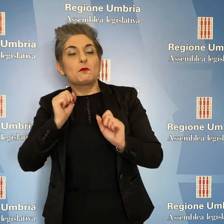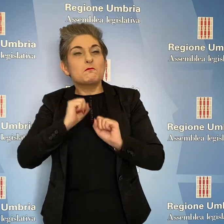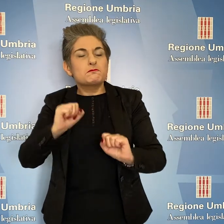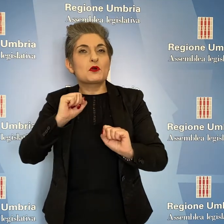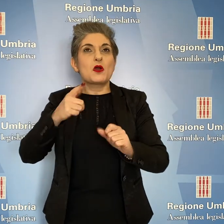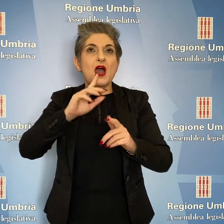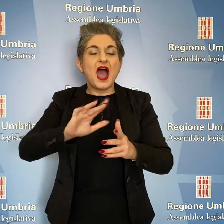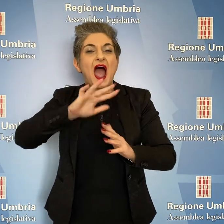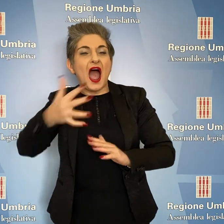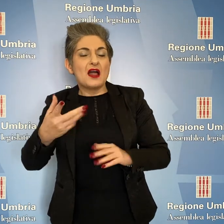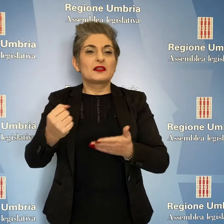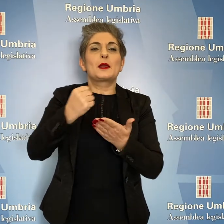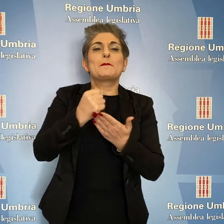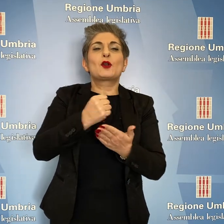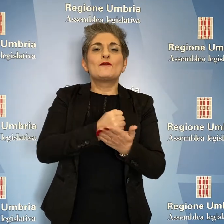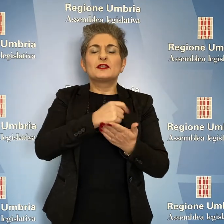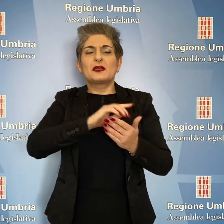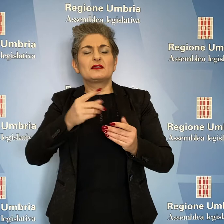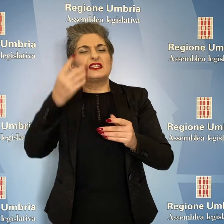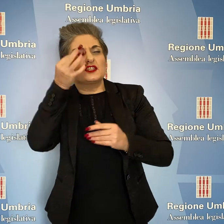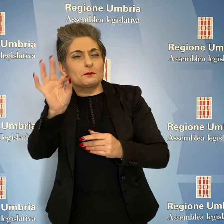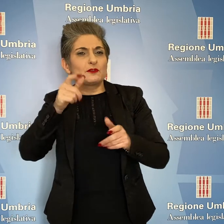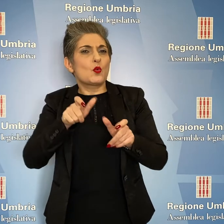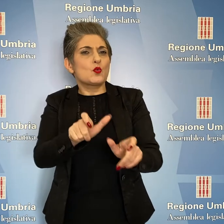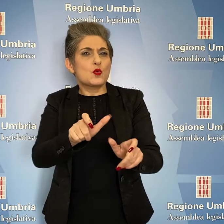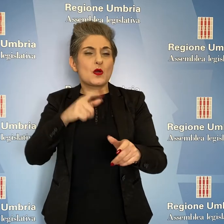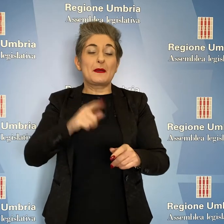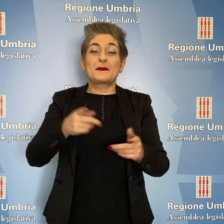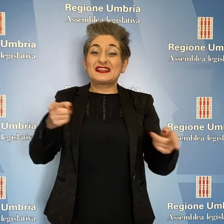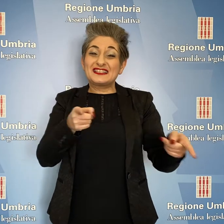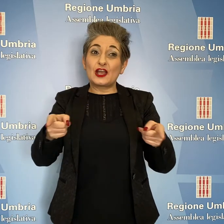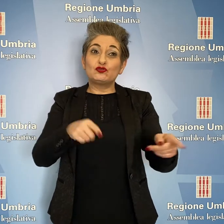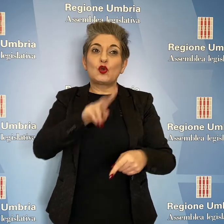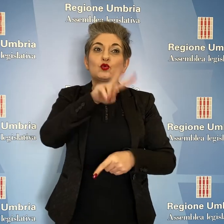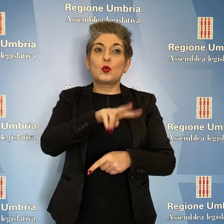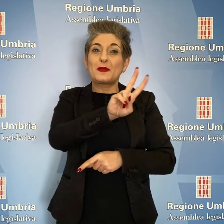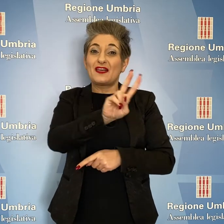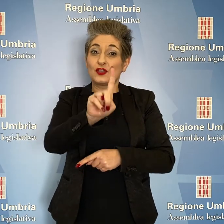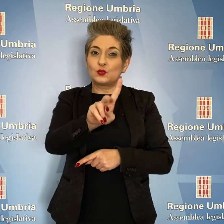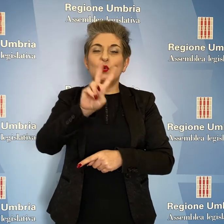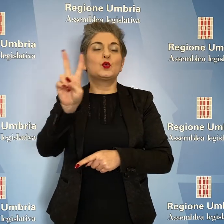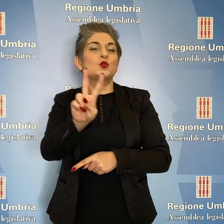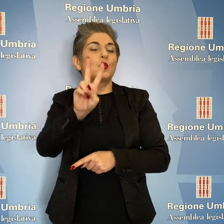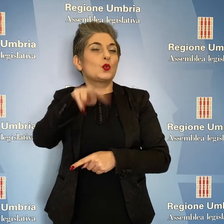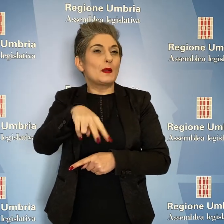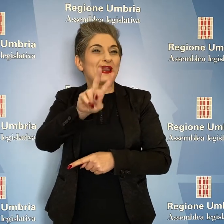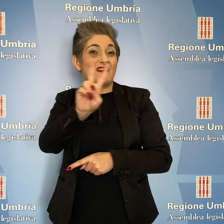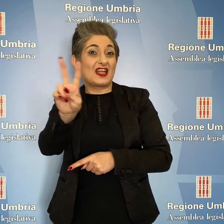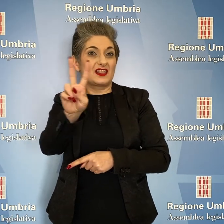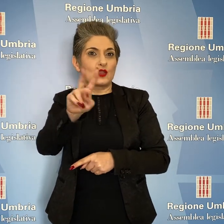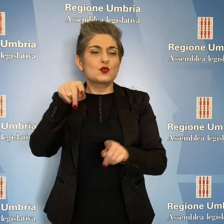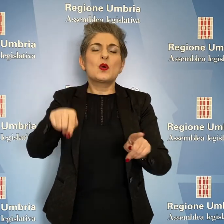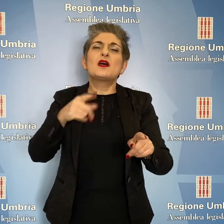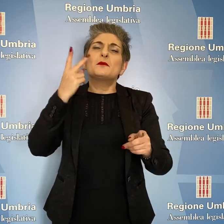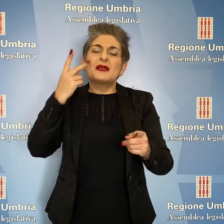inoltre, pensare a provvedimenti specifici da attuare nella stagione 2021-2022 volti ad una